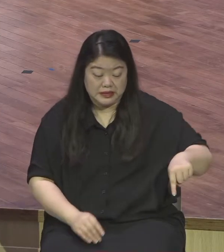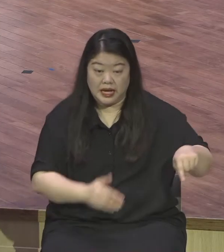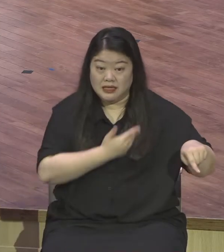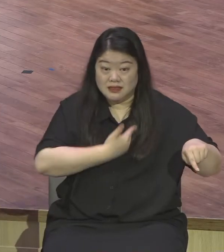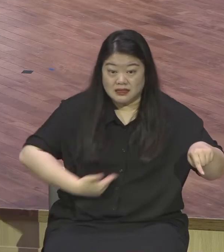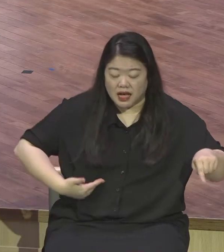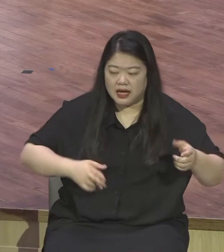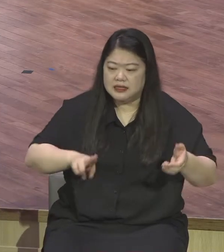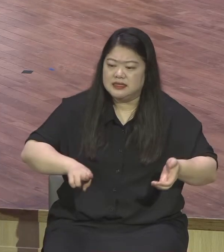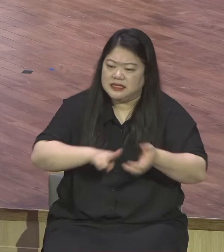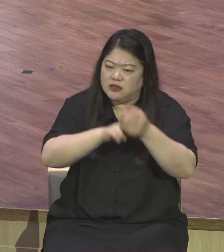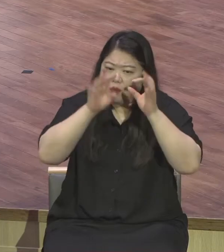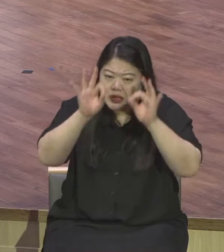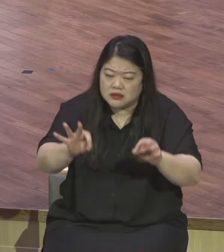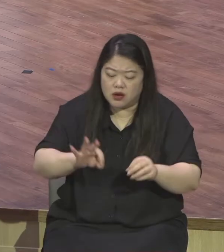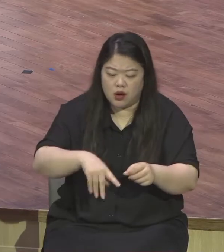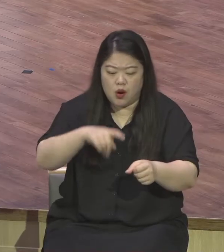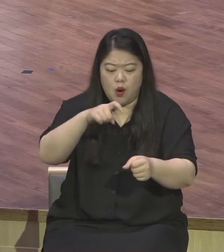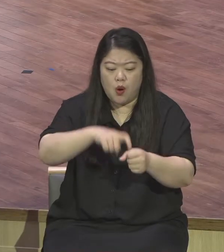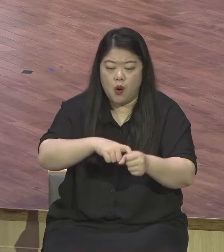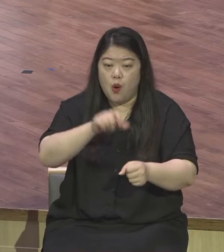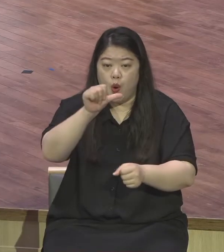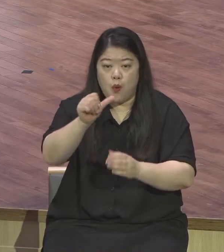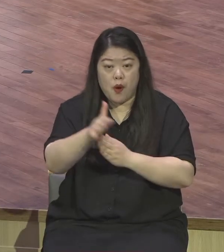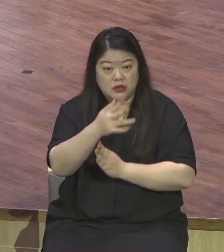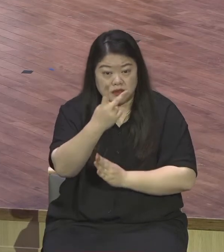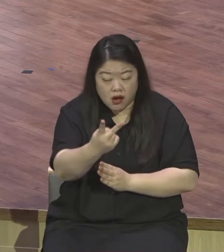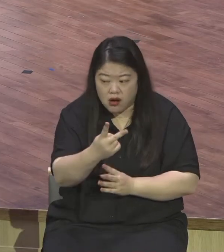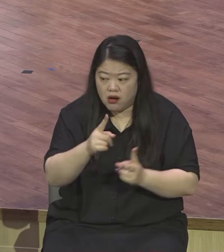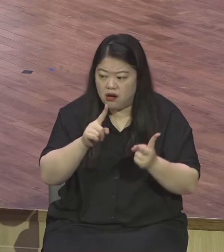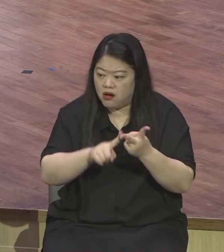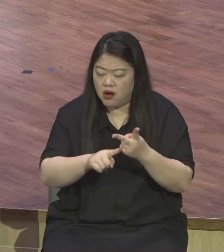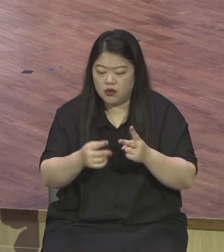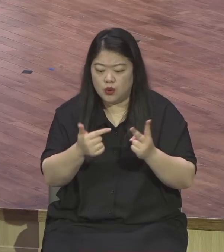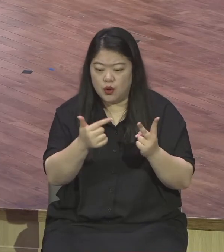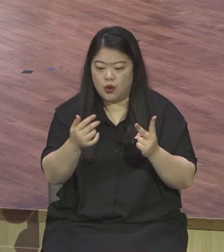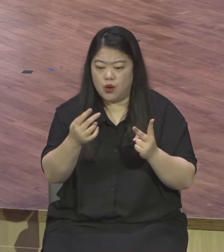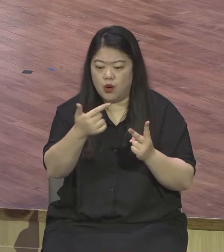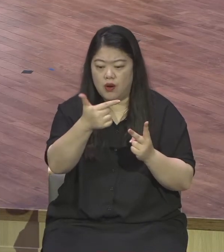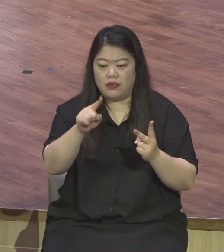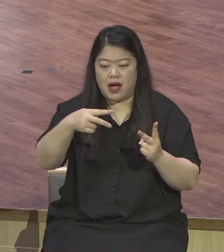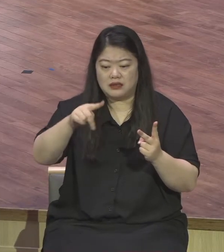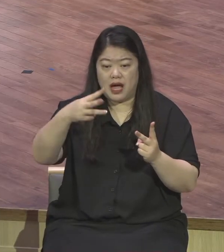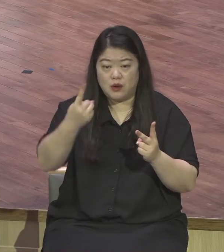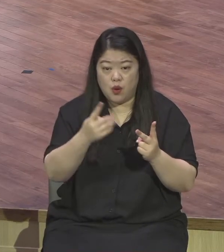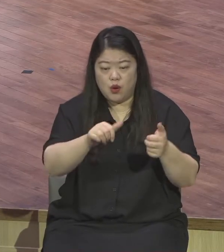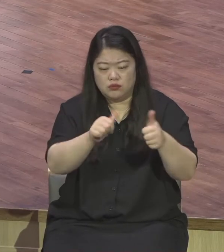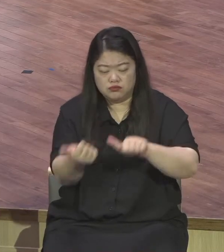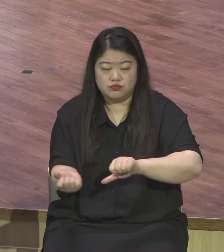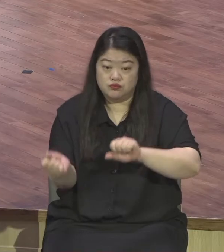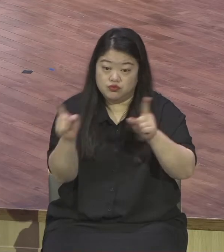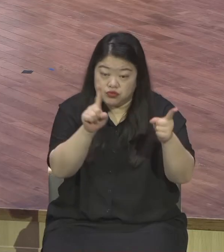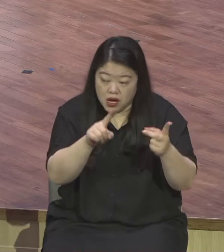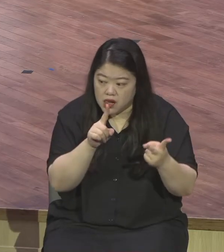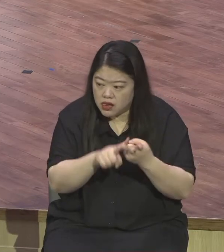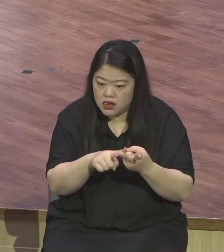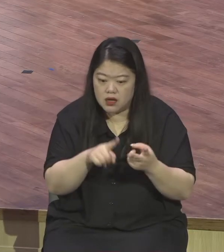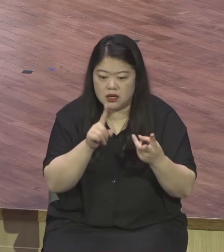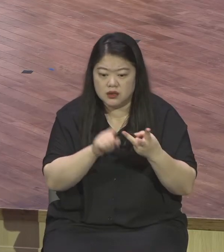얼마나 옆에서 직접 옆에서 다 봤습니다 산생보원의 지옥같은 말씀 직접 다 유일하게